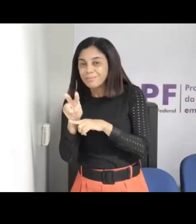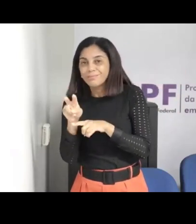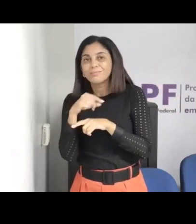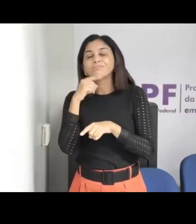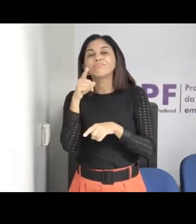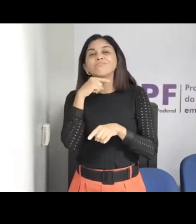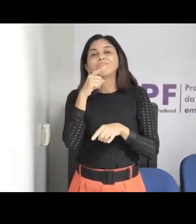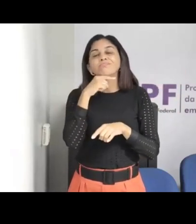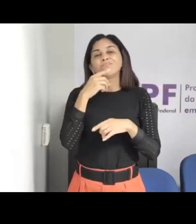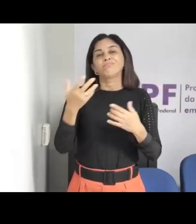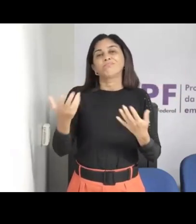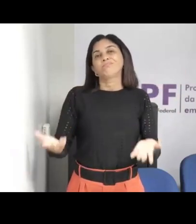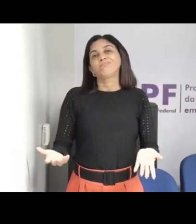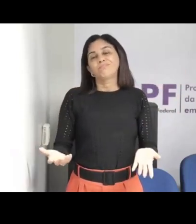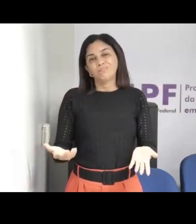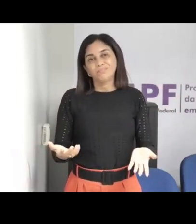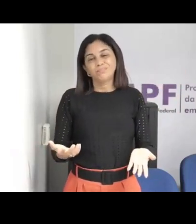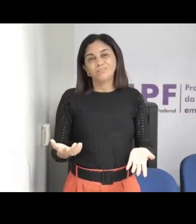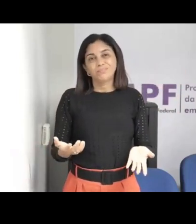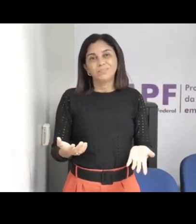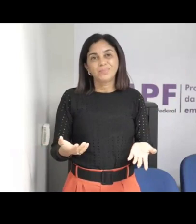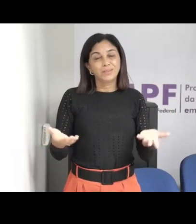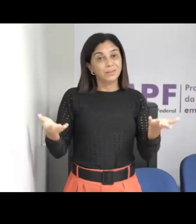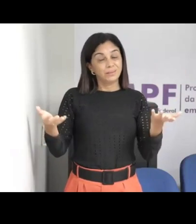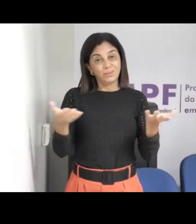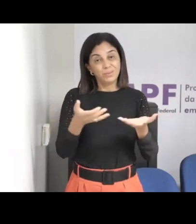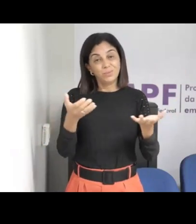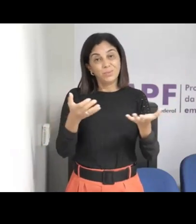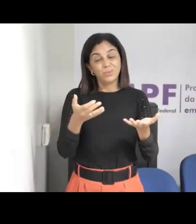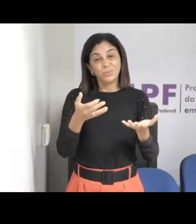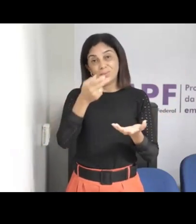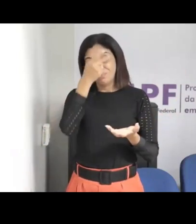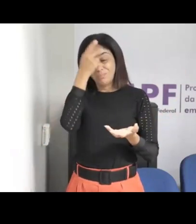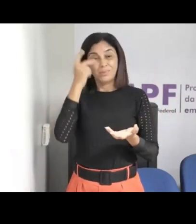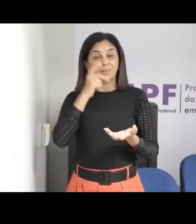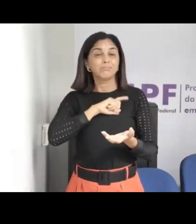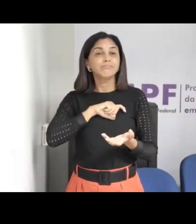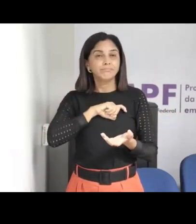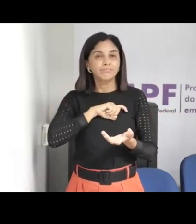e são cada vez mais criativos nesse mundo virtual.